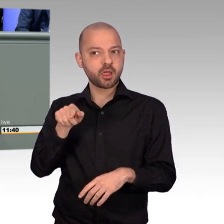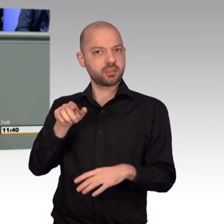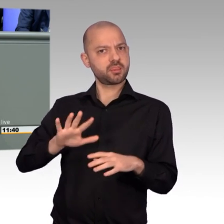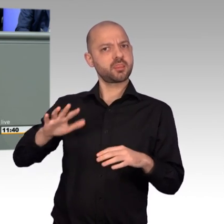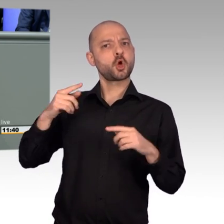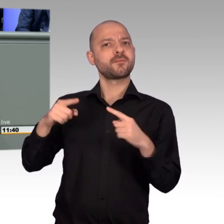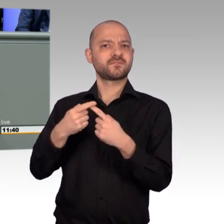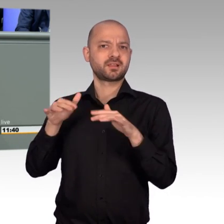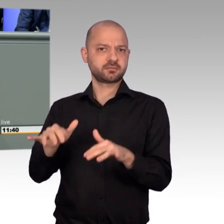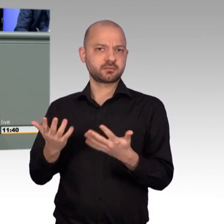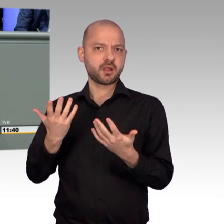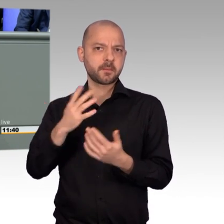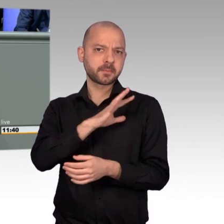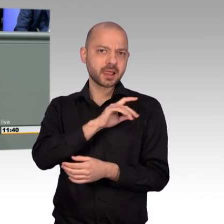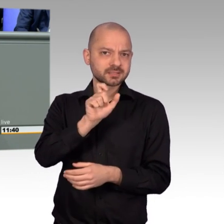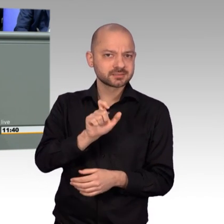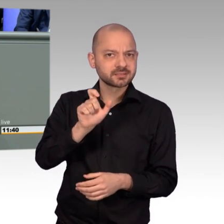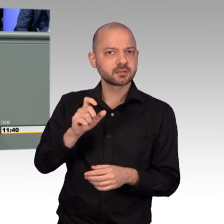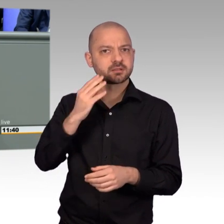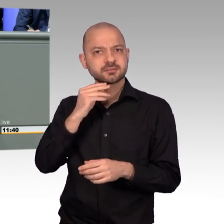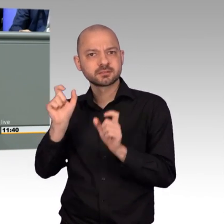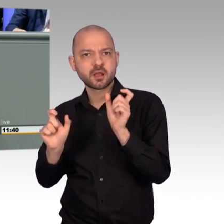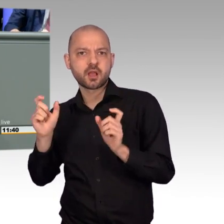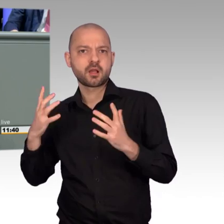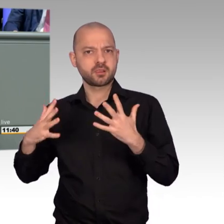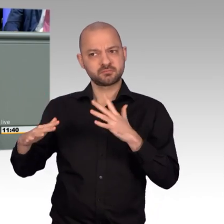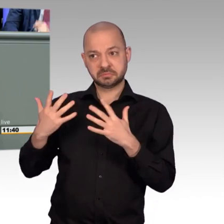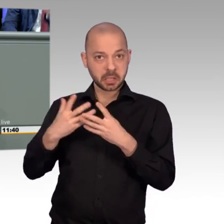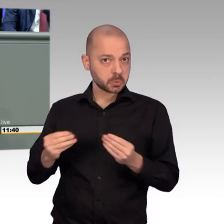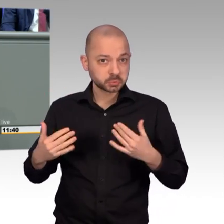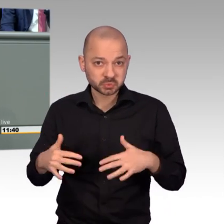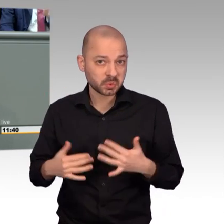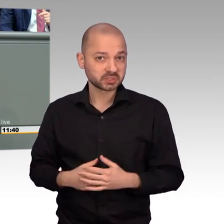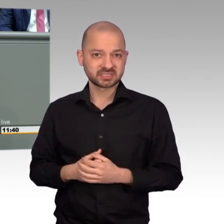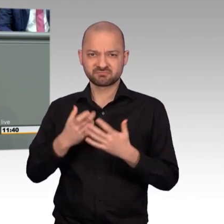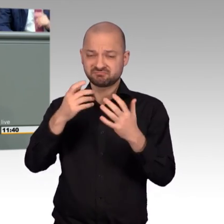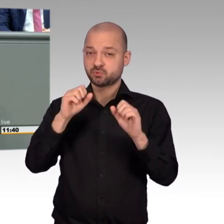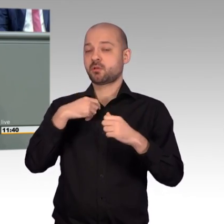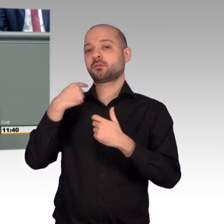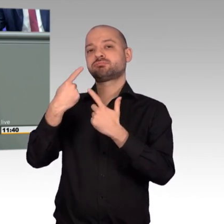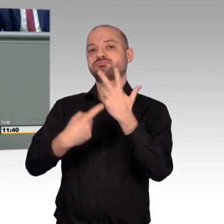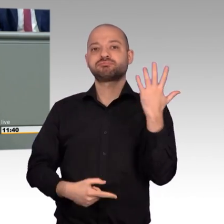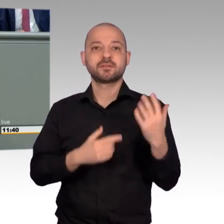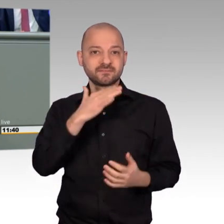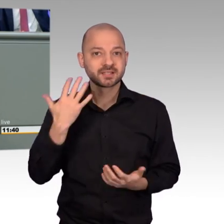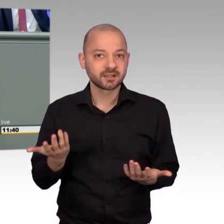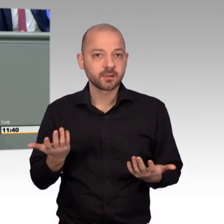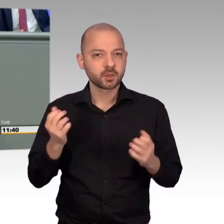ungelöst. Der Machtkampf zwischen Saudi-Arabien und Iran verschärft sich. Diese Aufzählungen ließen sich beliebig weiterführen.